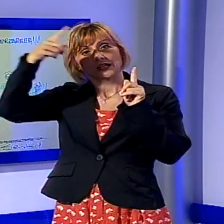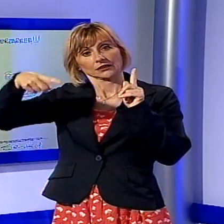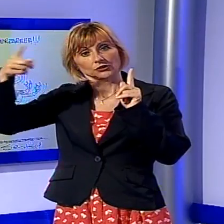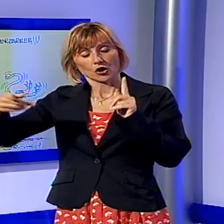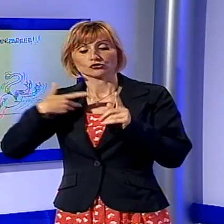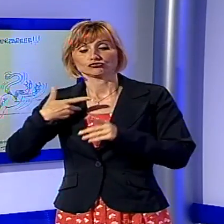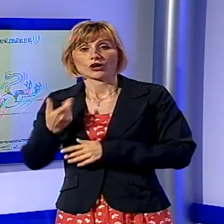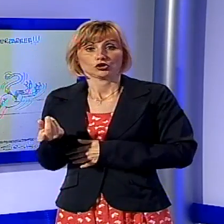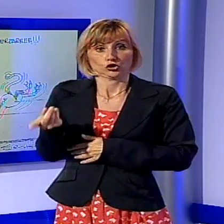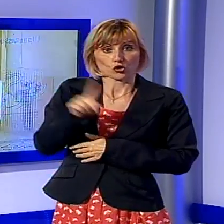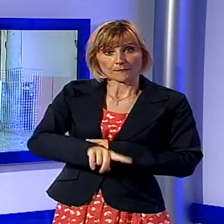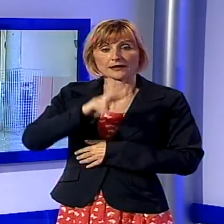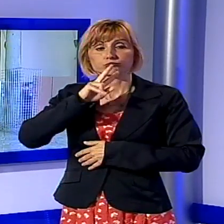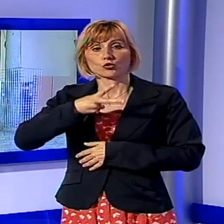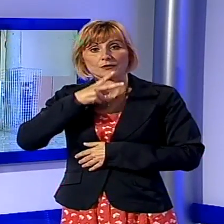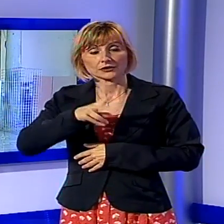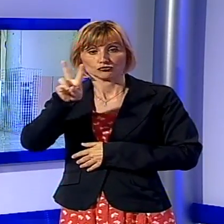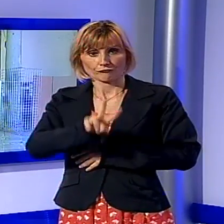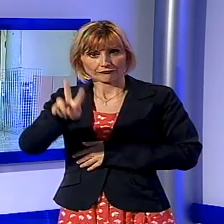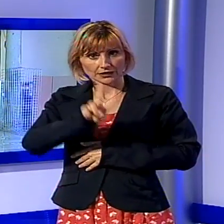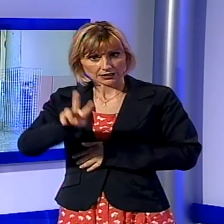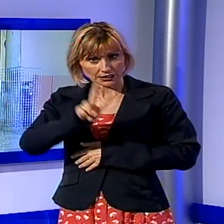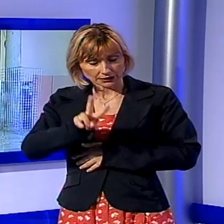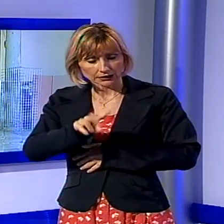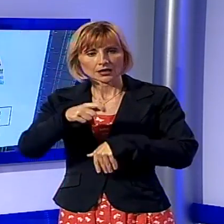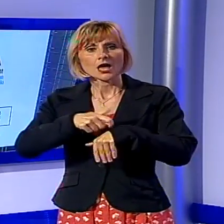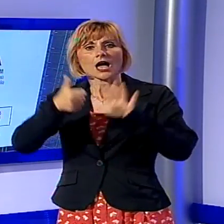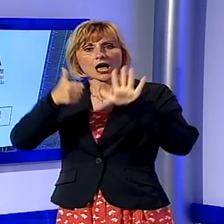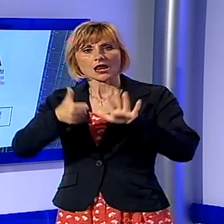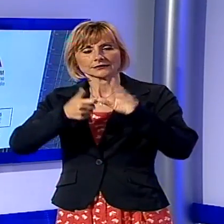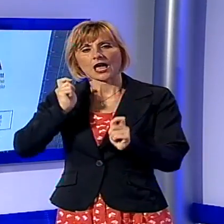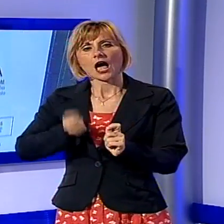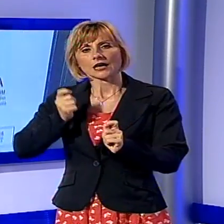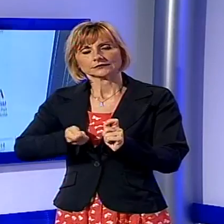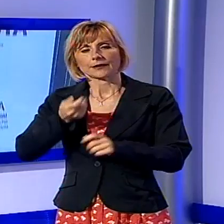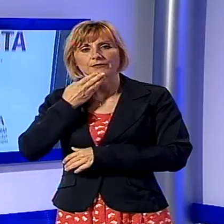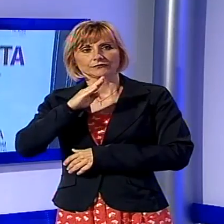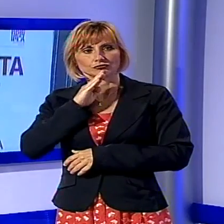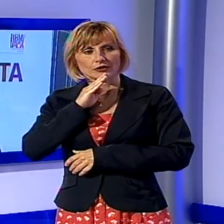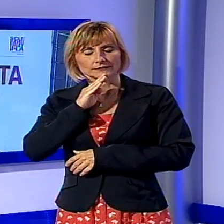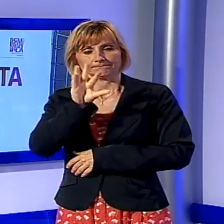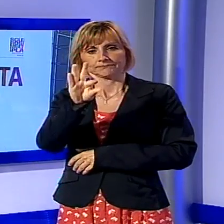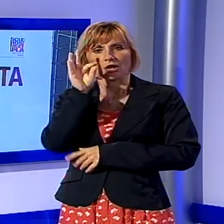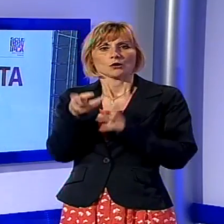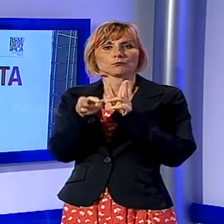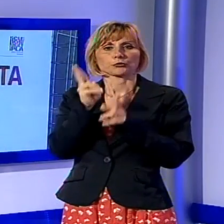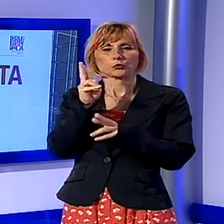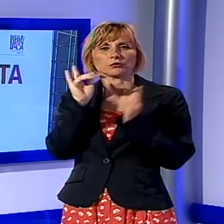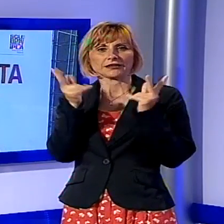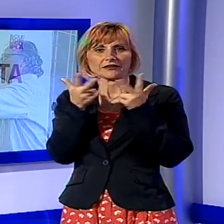nello stesso loggiato venerdì 12 giugno alle ore 18. Difficile scegliere la più divertente, ma forse lo stesso